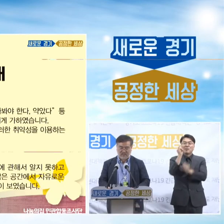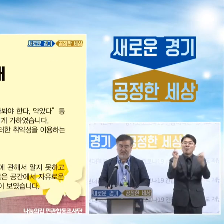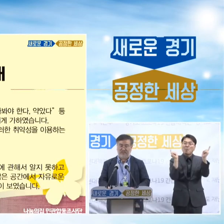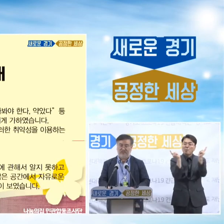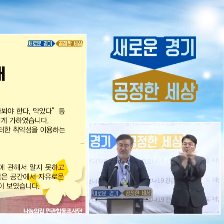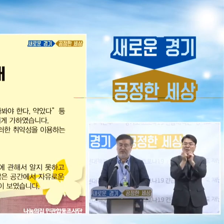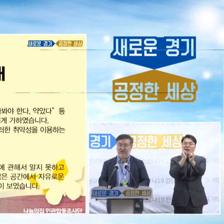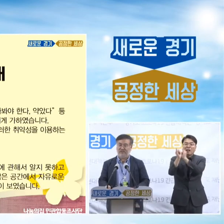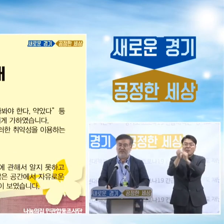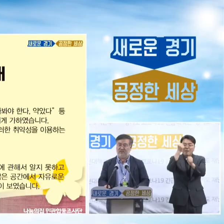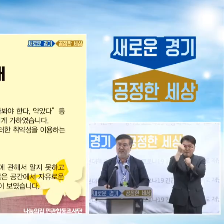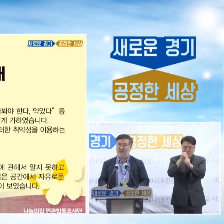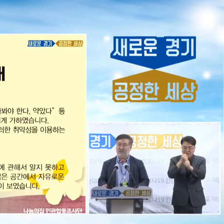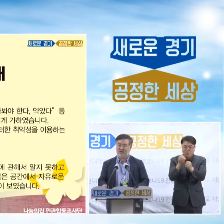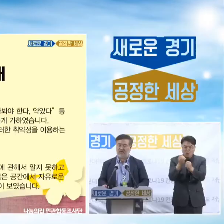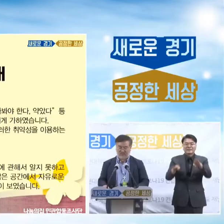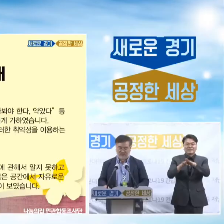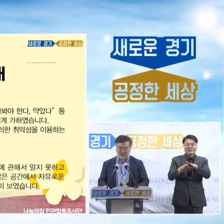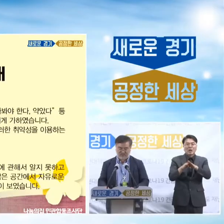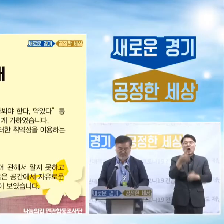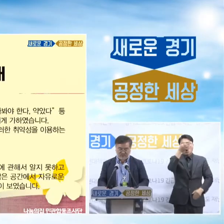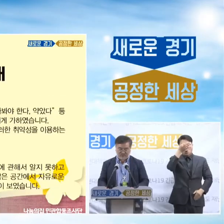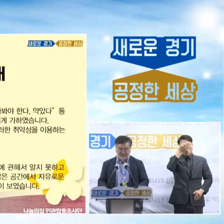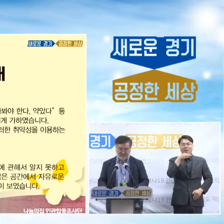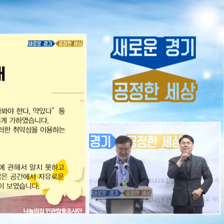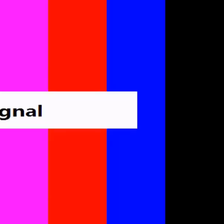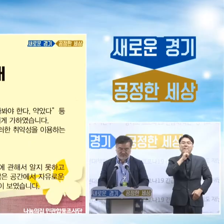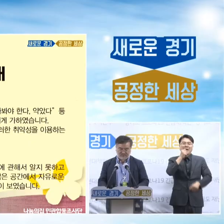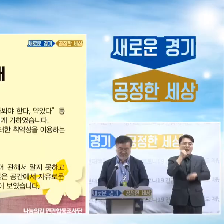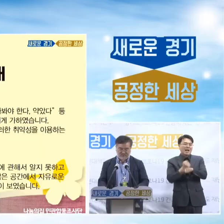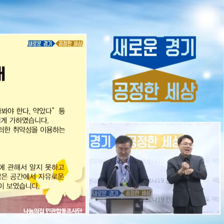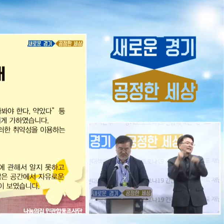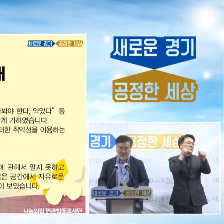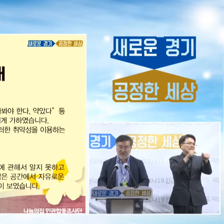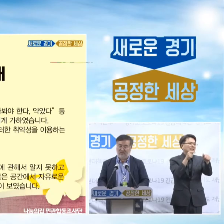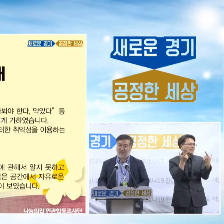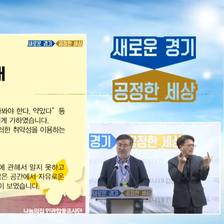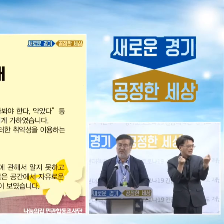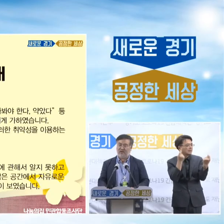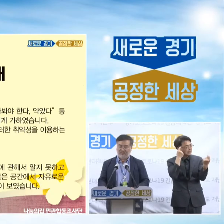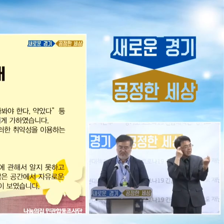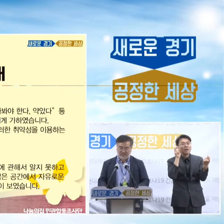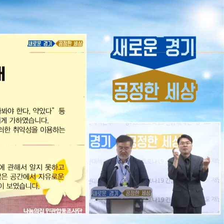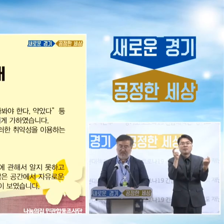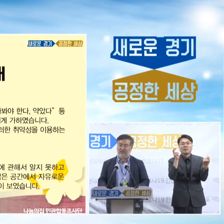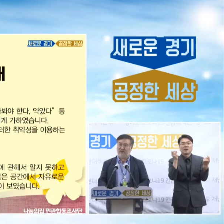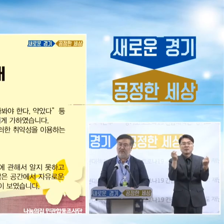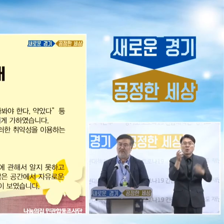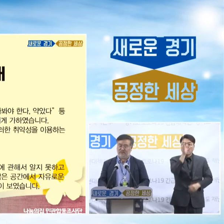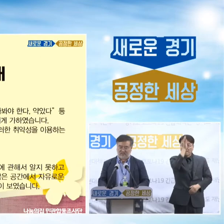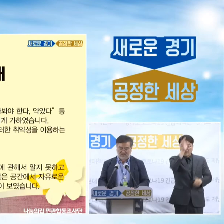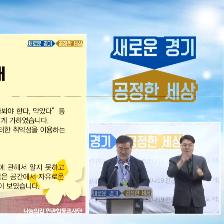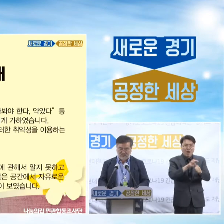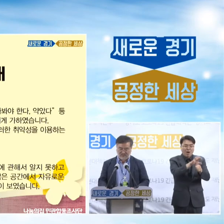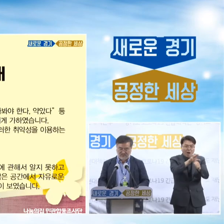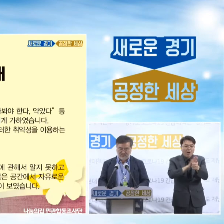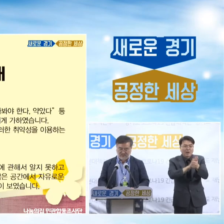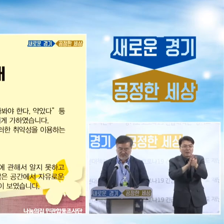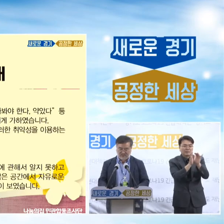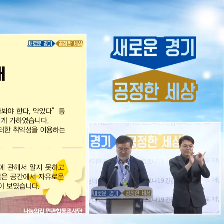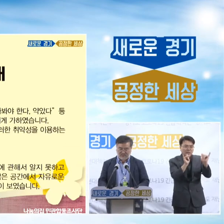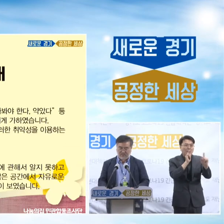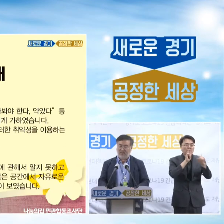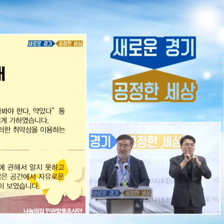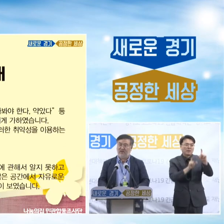시설에 유리한 증언을 하도록 하는 부분이 있습니다. 나눔의 집 간병인이 한 언행은 더